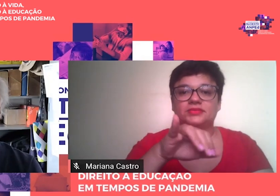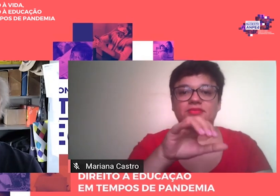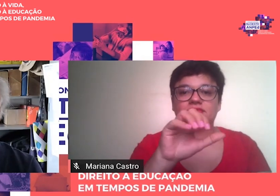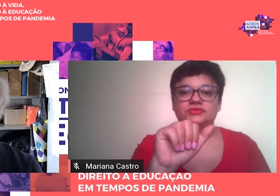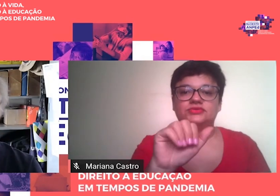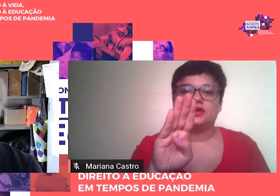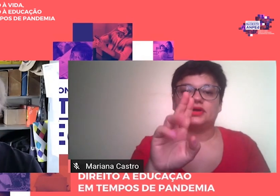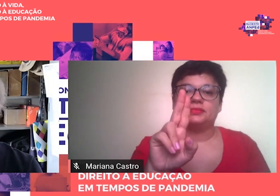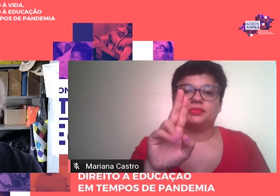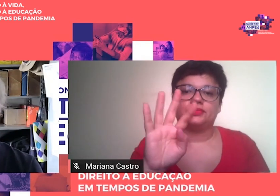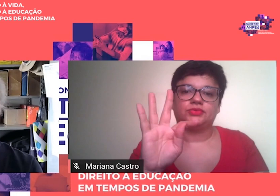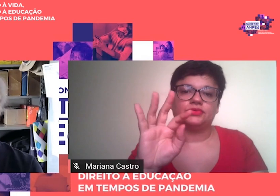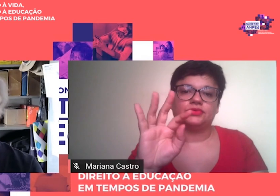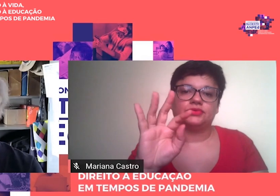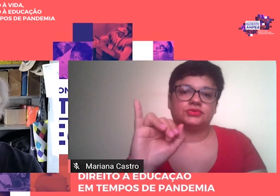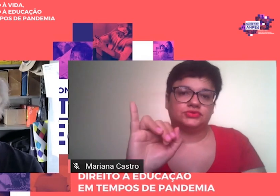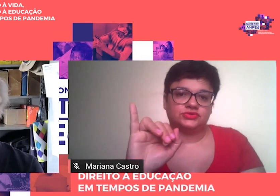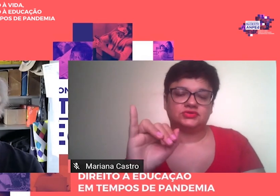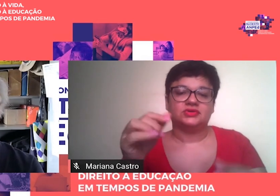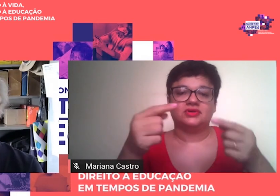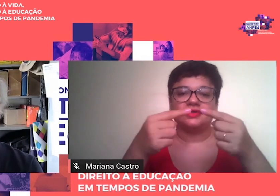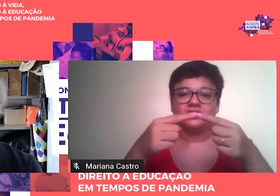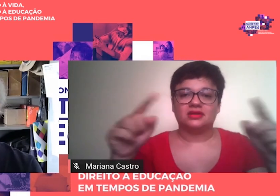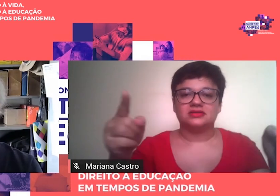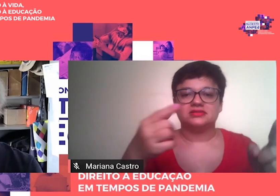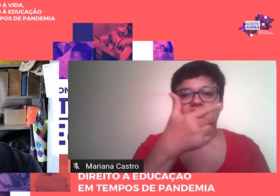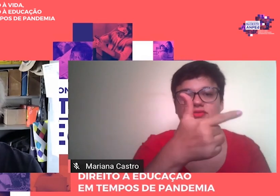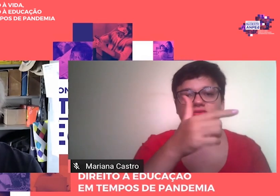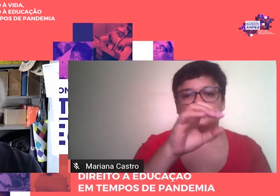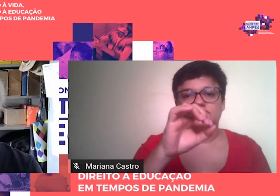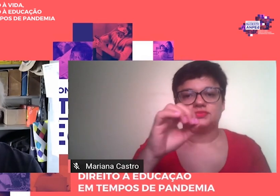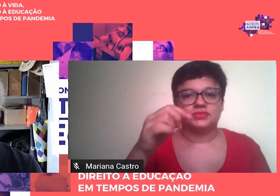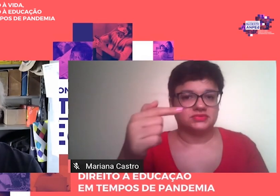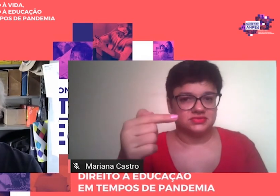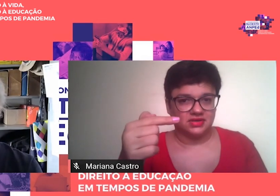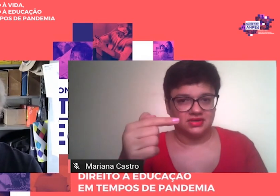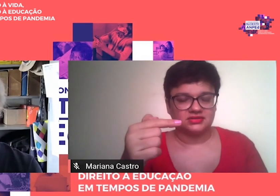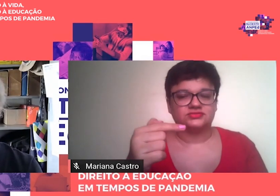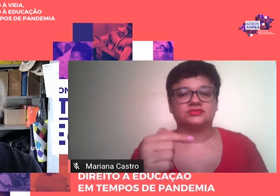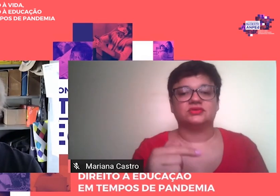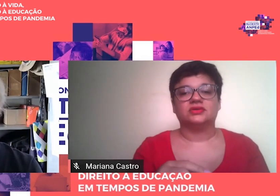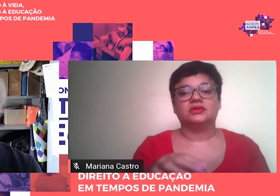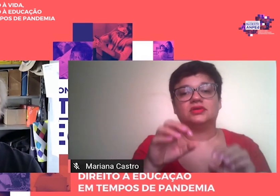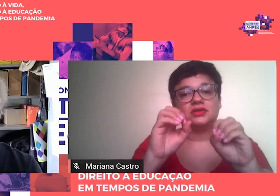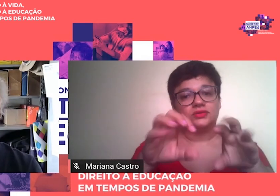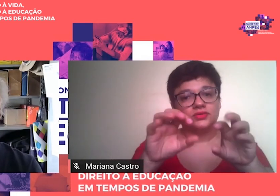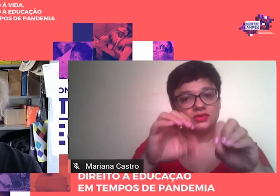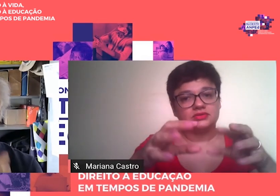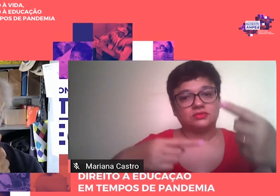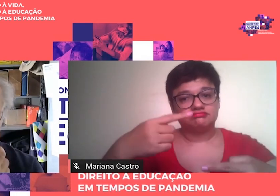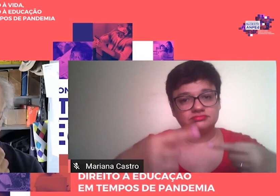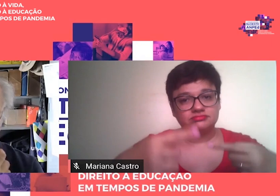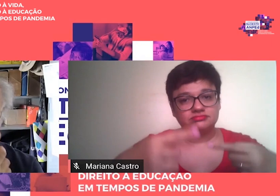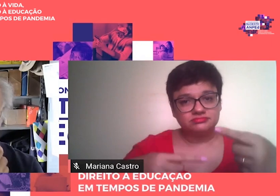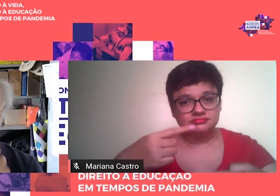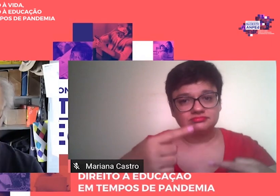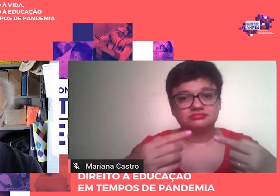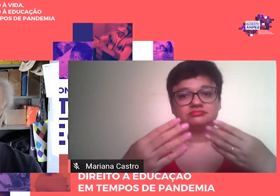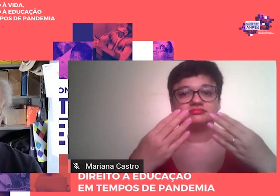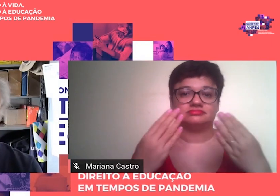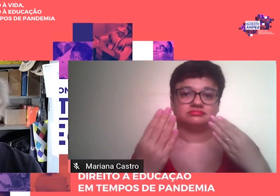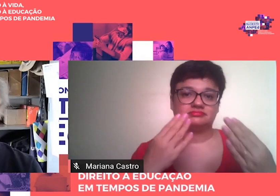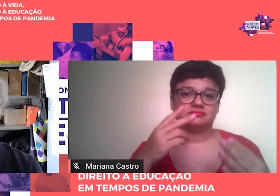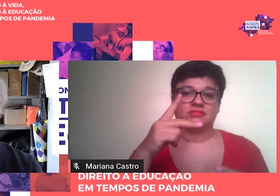lançada em 2007 na categoria Educação, Psicologia e Psicanálise. Em